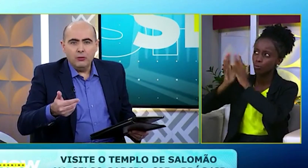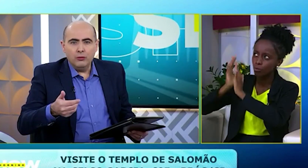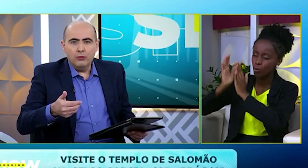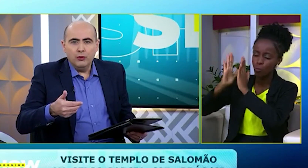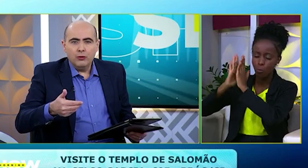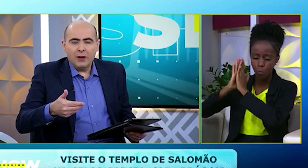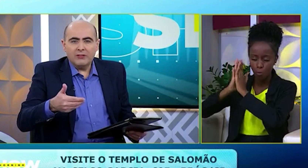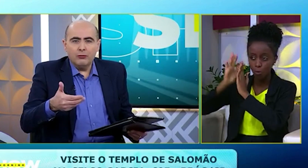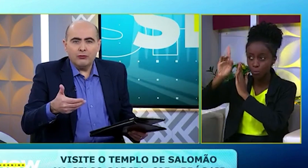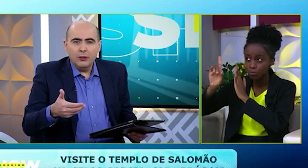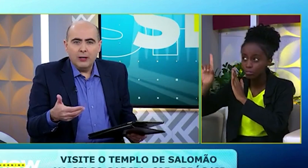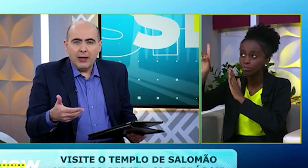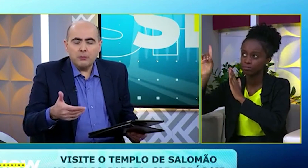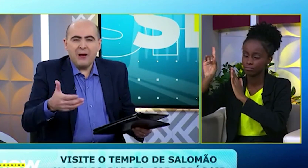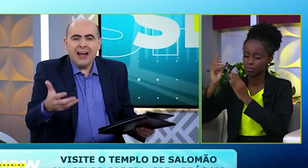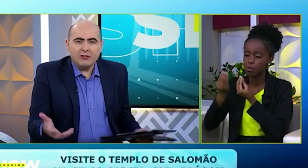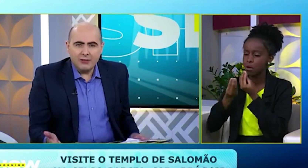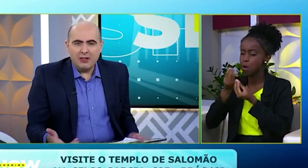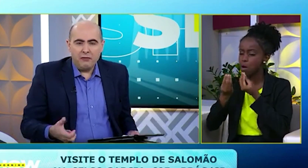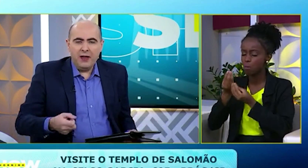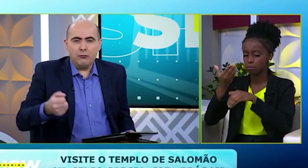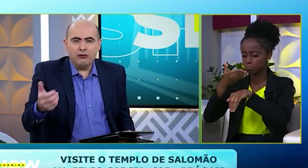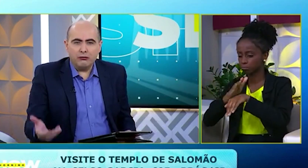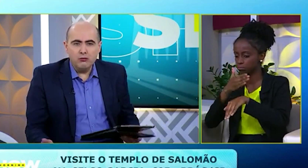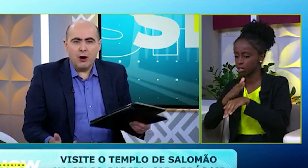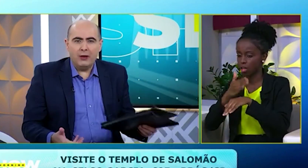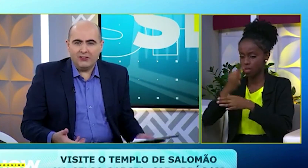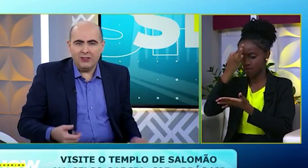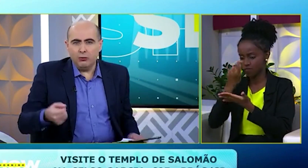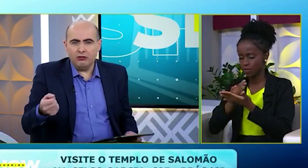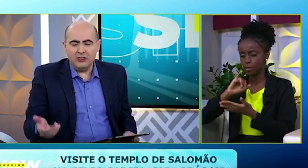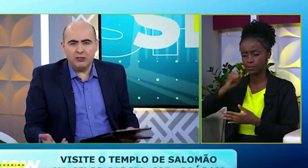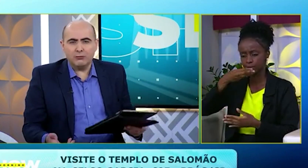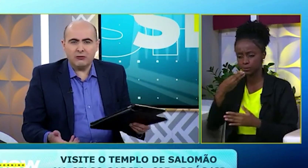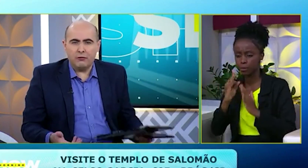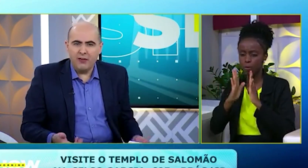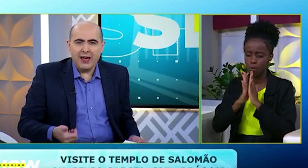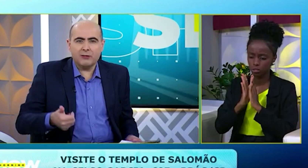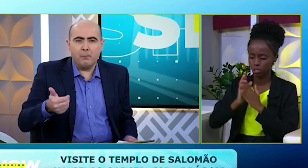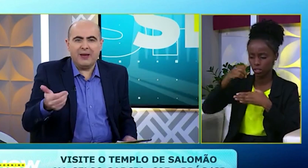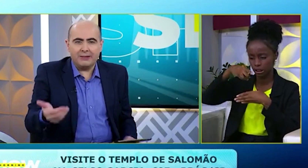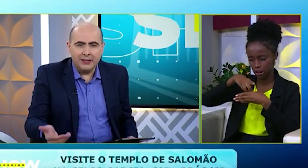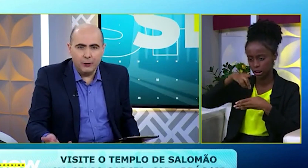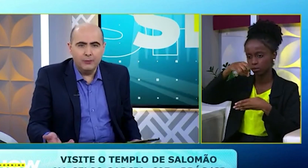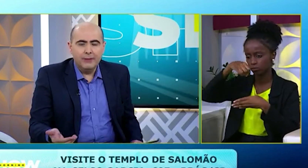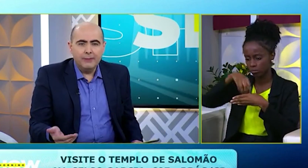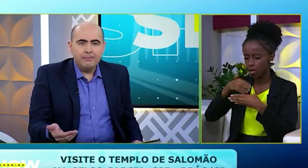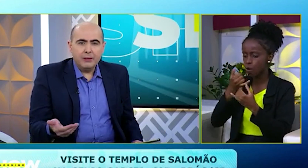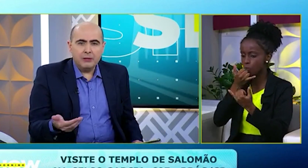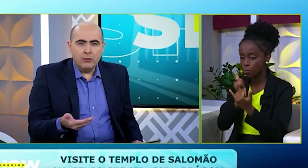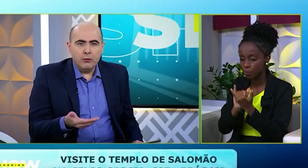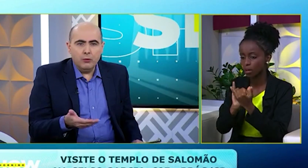quais são as práticas da fé, o jejum, a oração, os dízimos, as ofertas, o perdão.